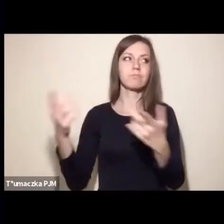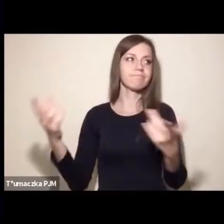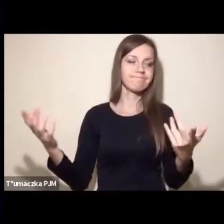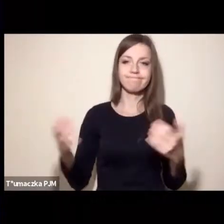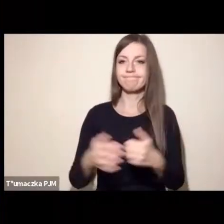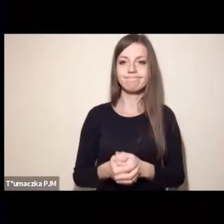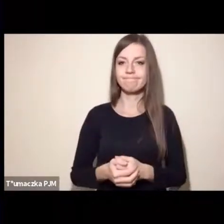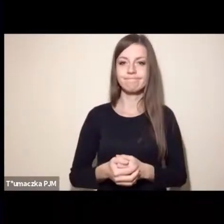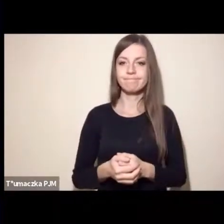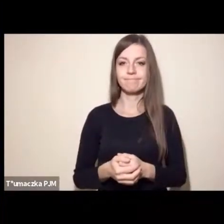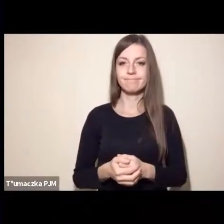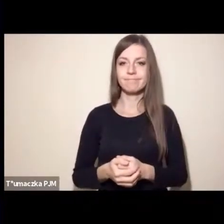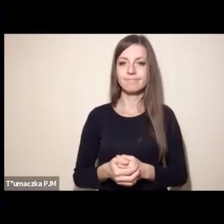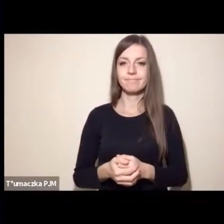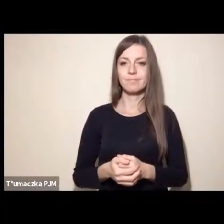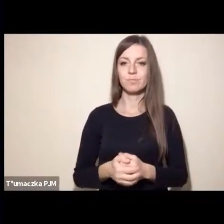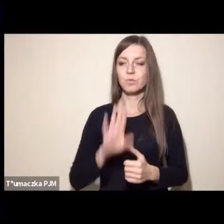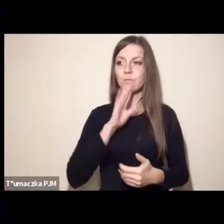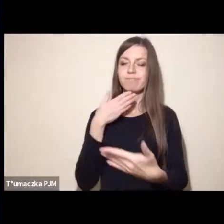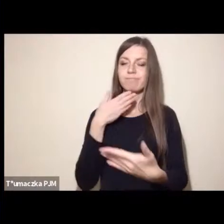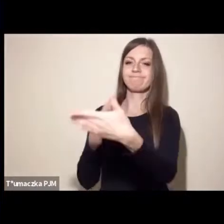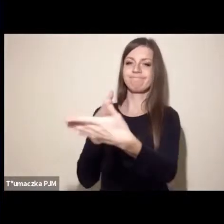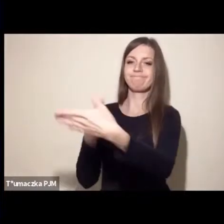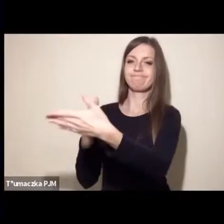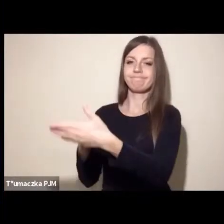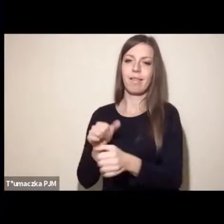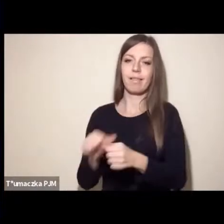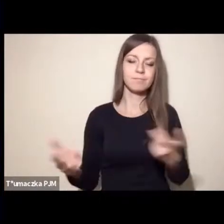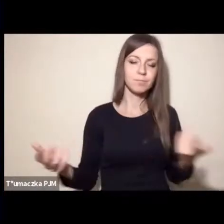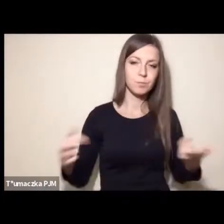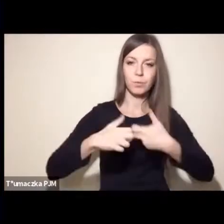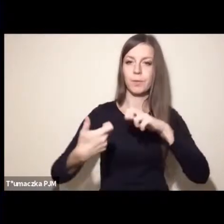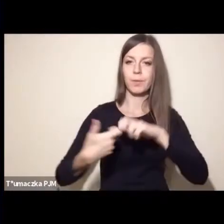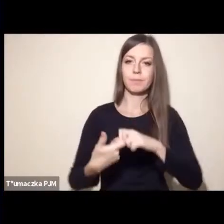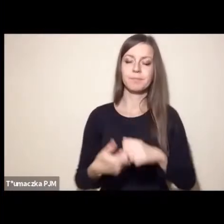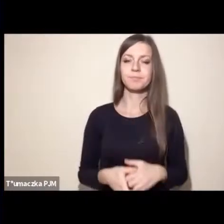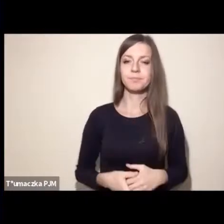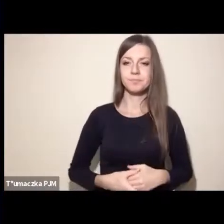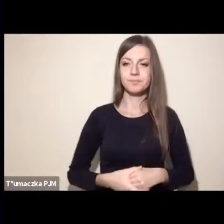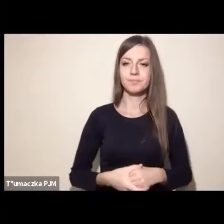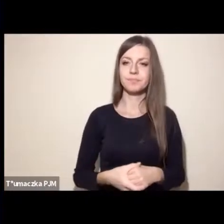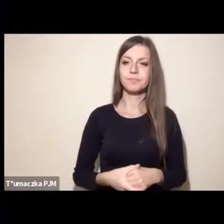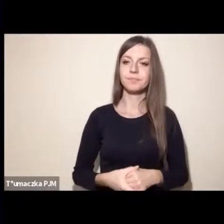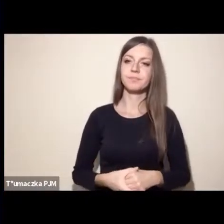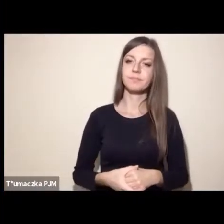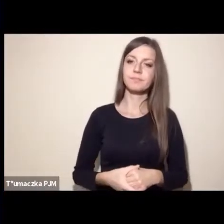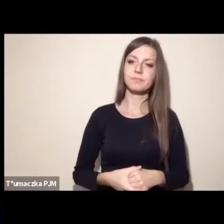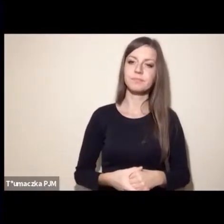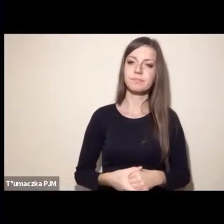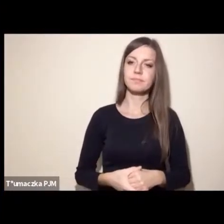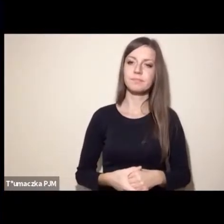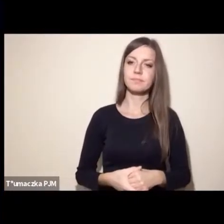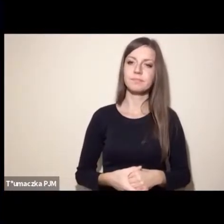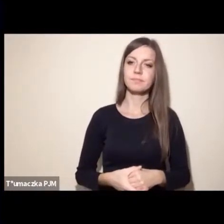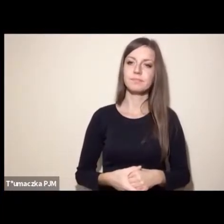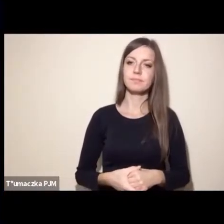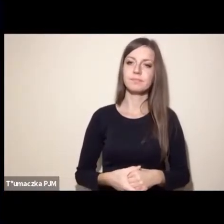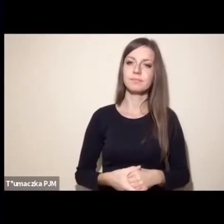rzeczywistych społeczeństw, o czym ja tu nie będę mówił.